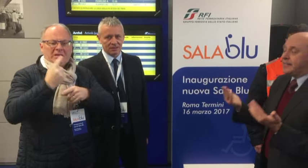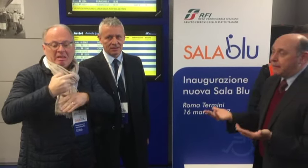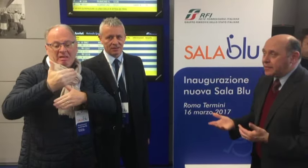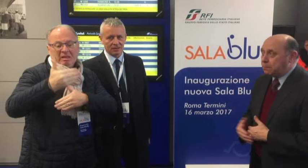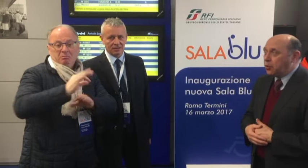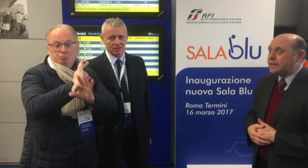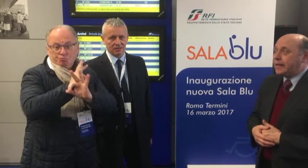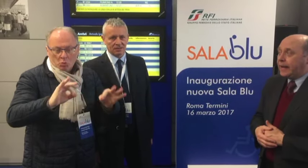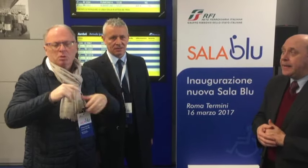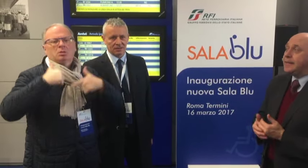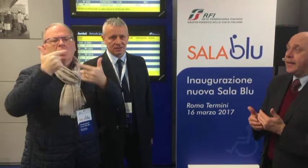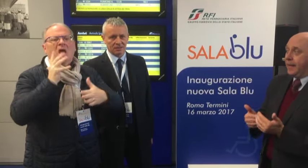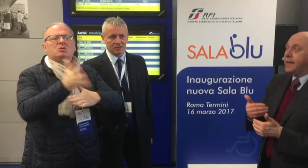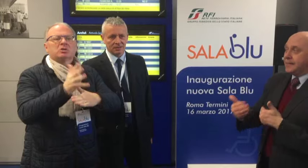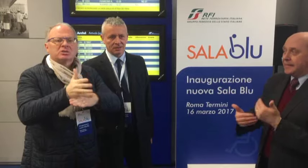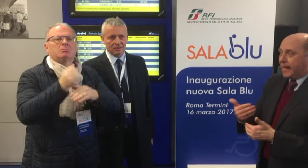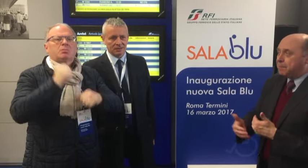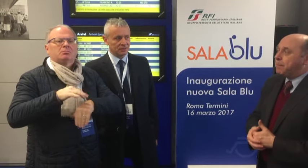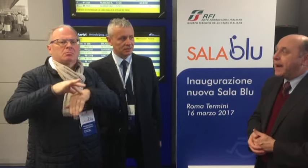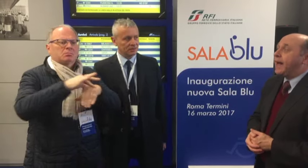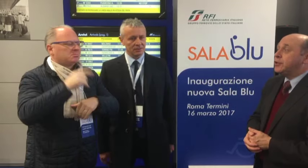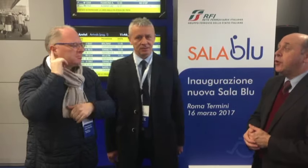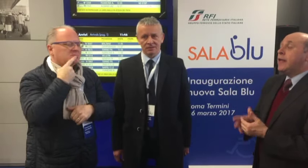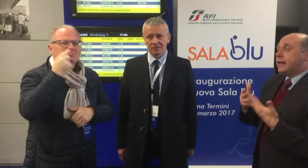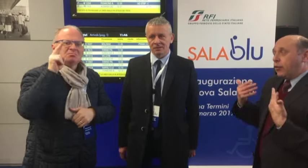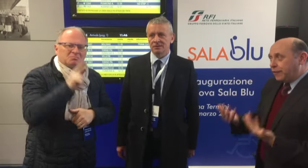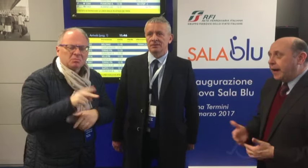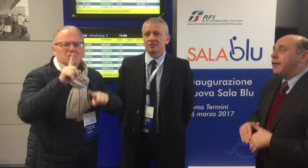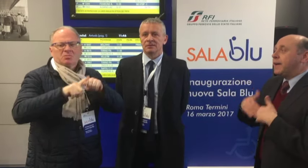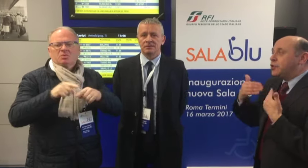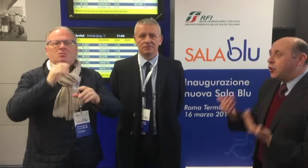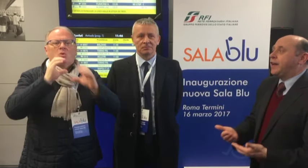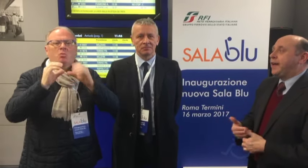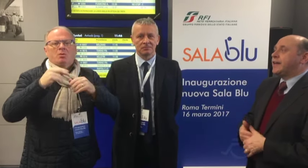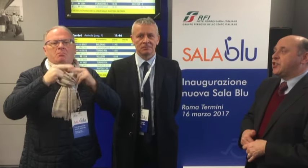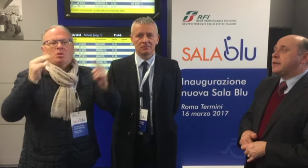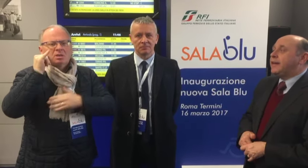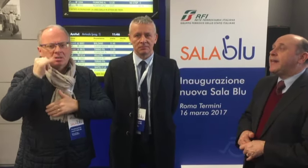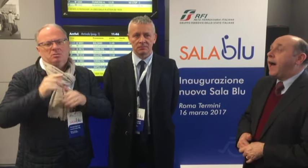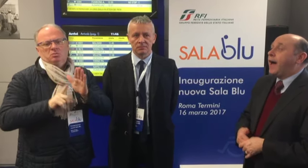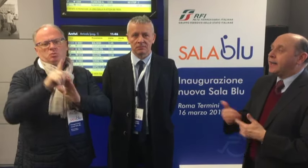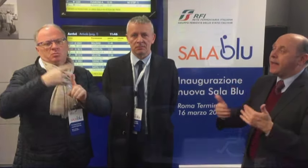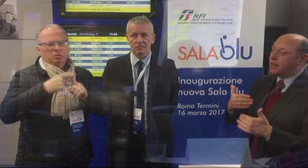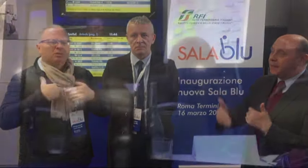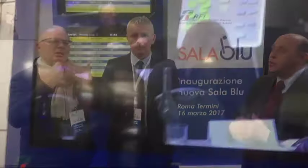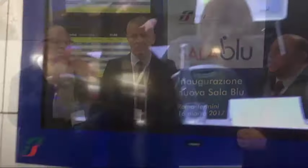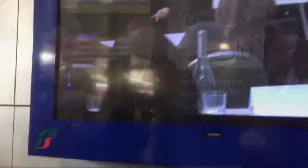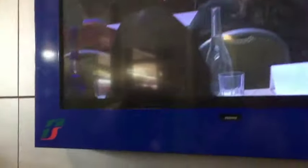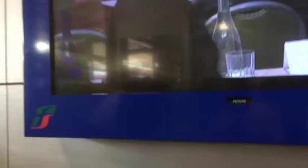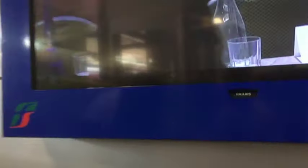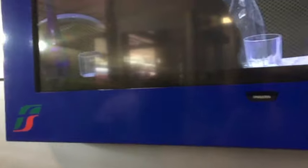servizio Conte è il lente che si sta preparando, offrirà una maggiore accessibilità anche